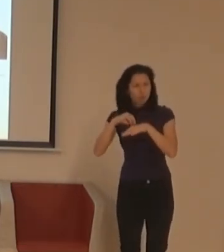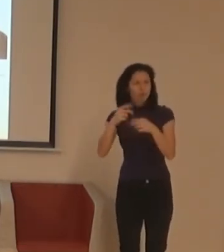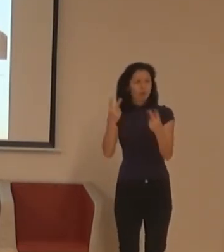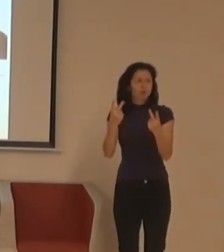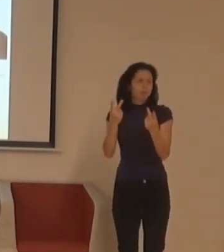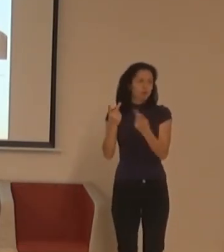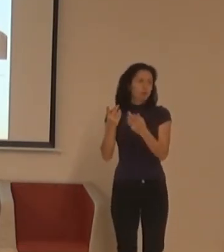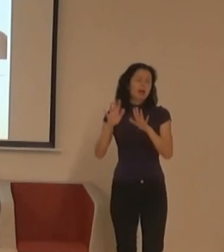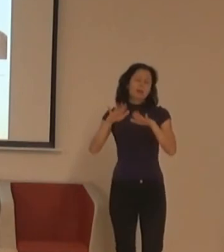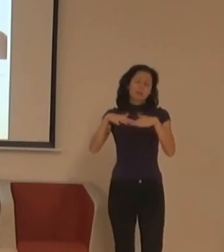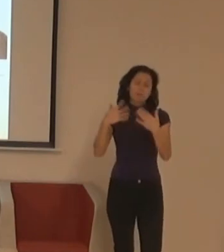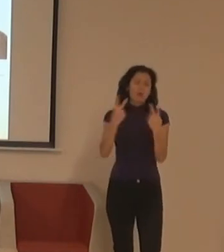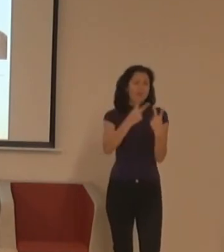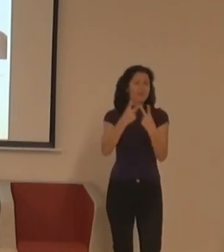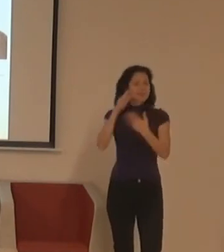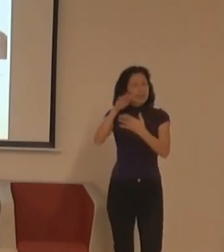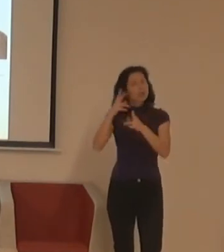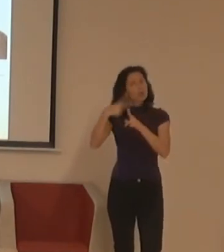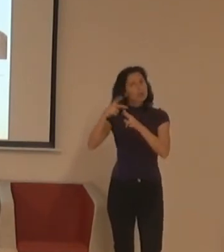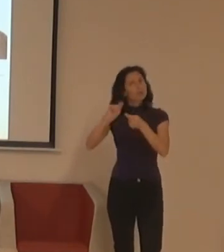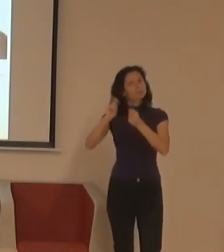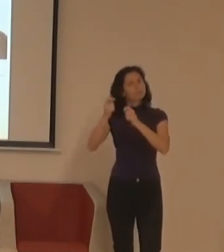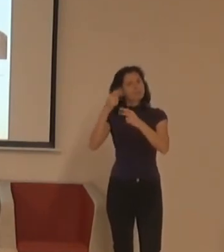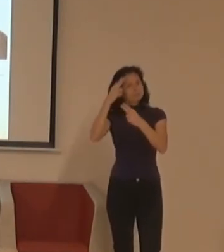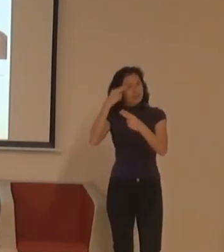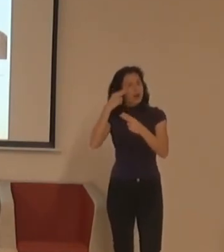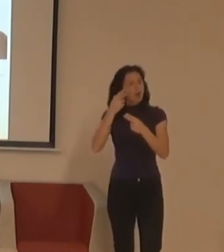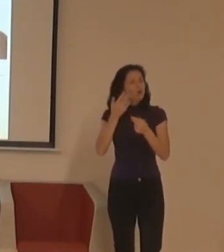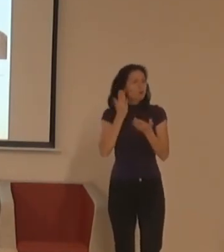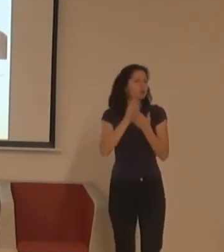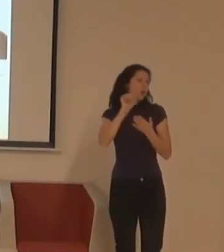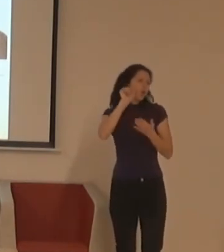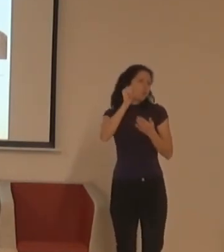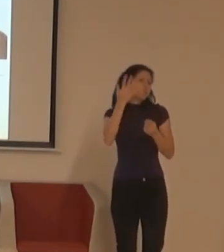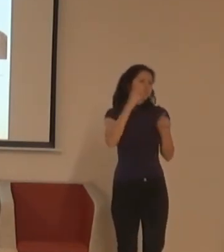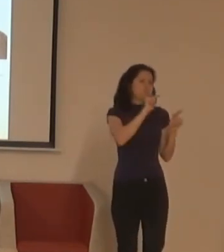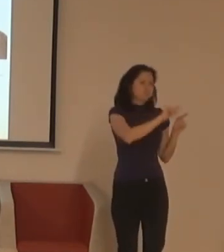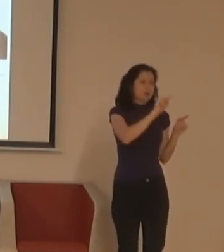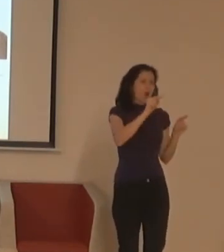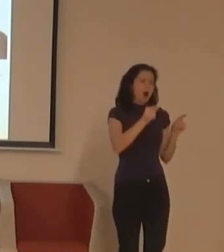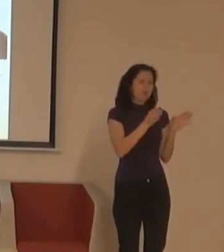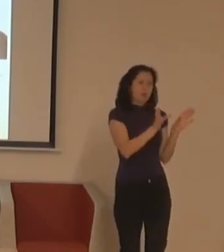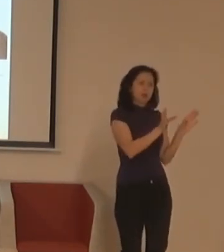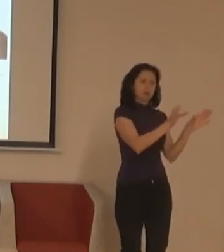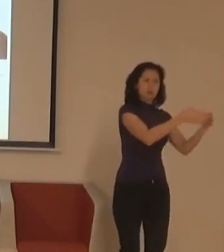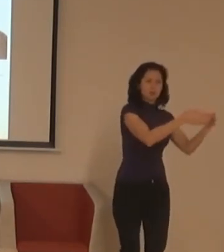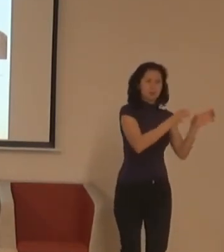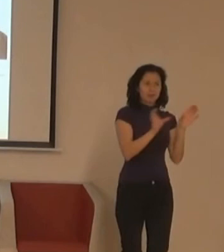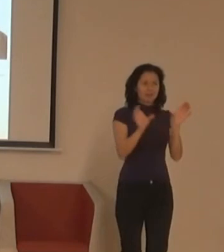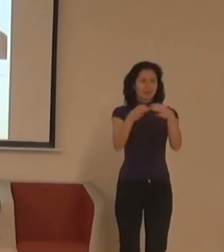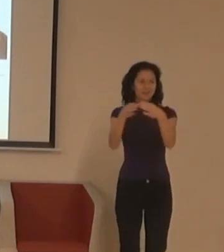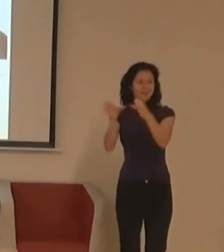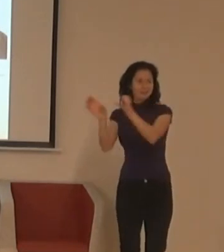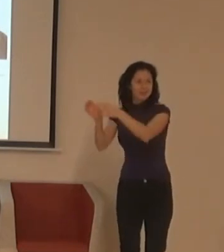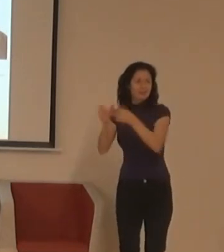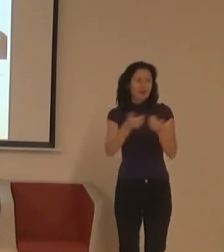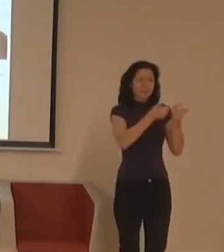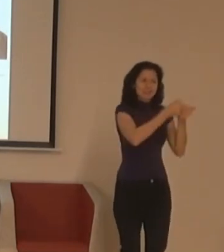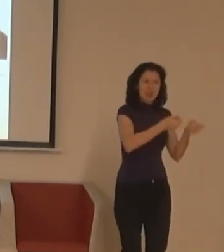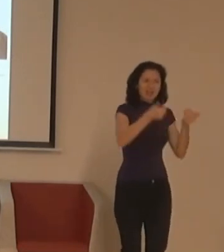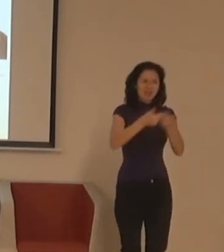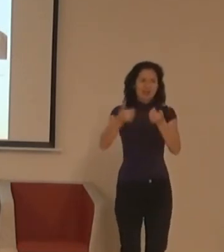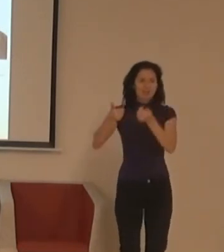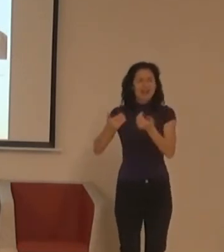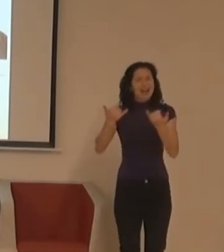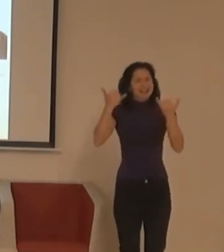webu, aby byl blind friendly, ale že se to teď začíná měnit. A oni už tam nejsou za tady tu cílou skupinu, ale začínají prorůstat do